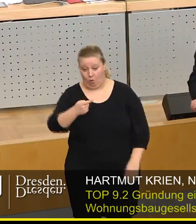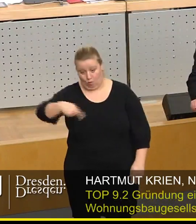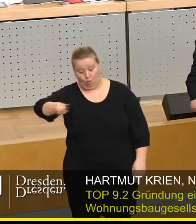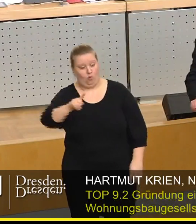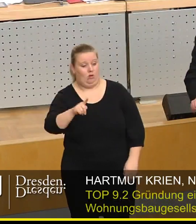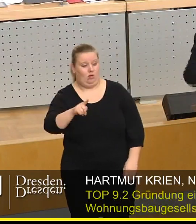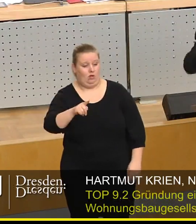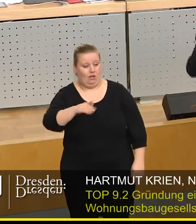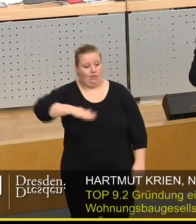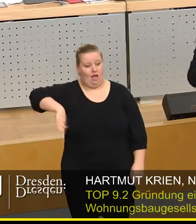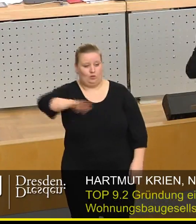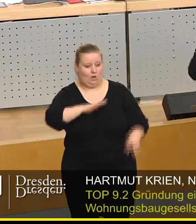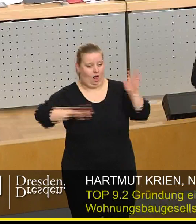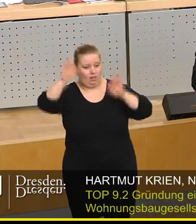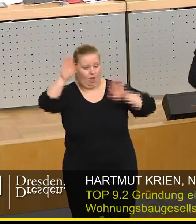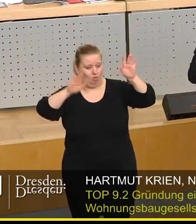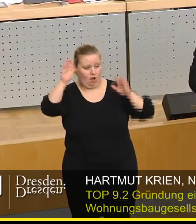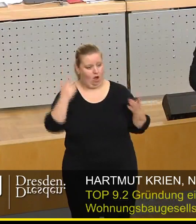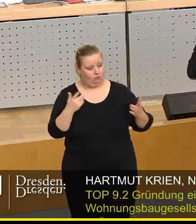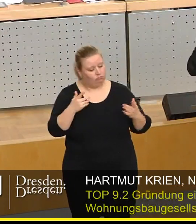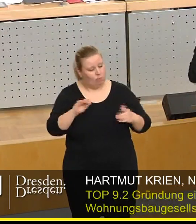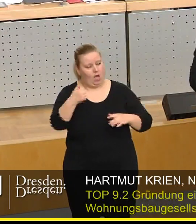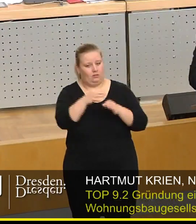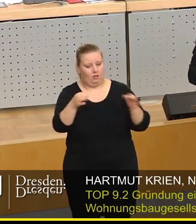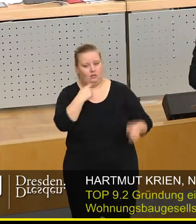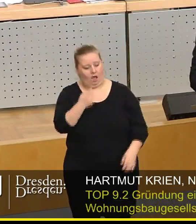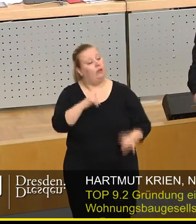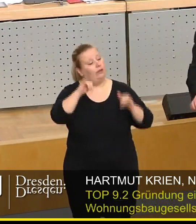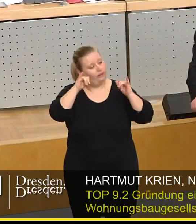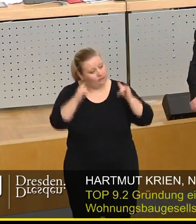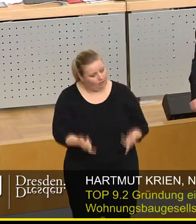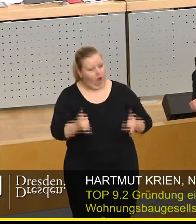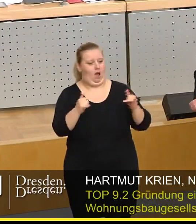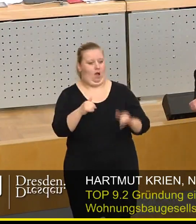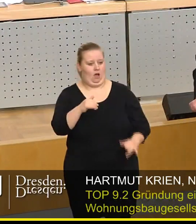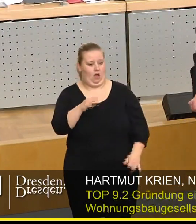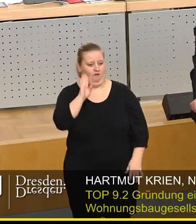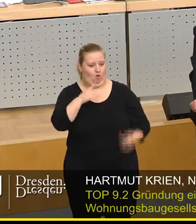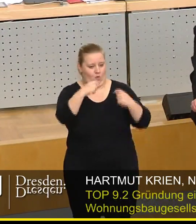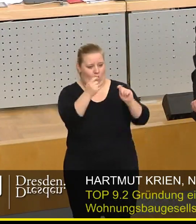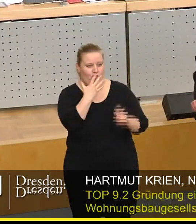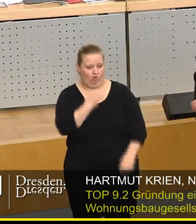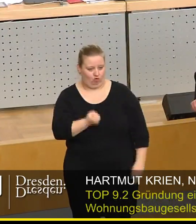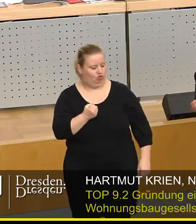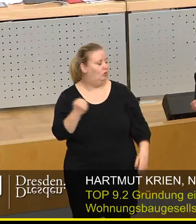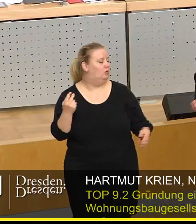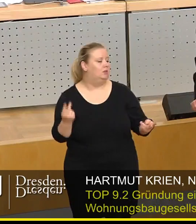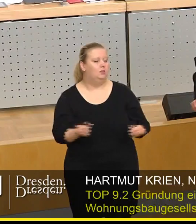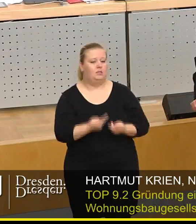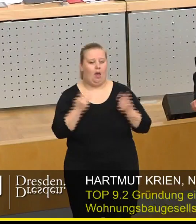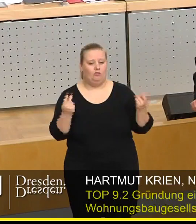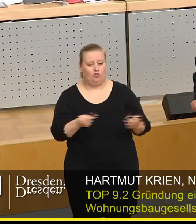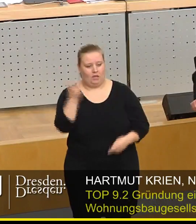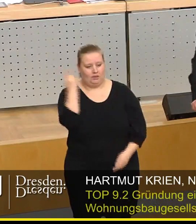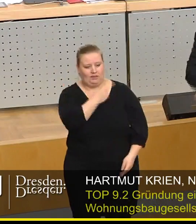Nationaldemokraten vom ersten Tag an gesagt, ja, wir sind für eine WOBA. Und selbstverständlich haben wir im